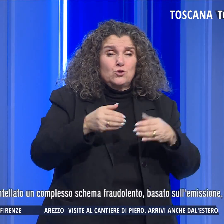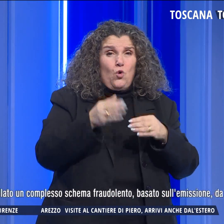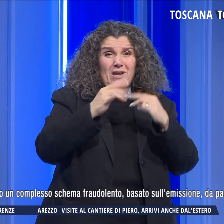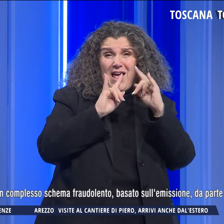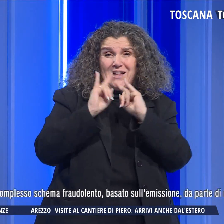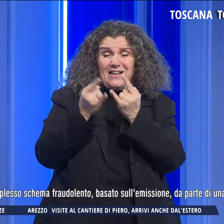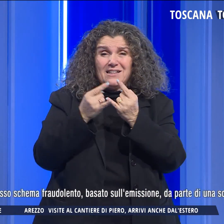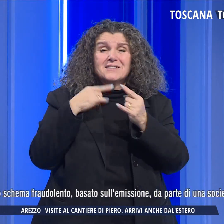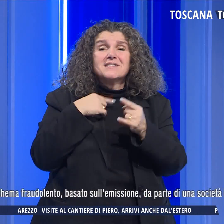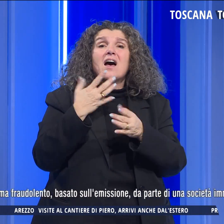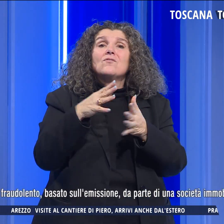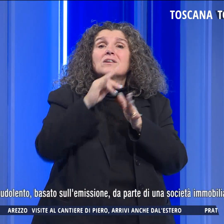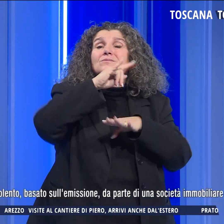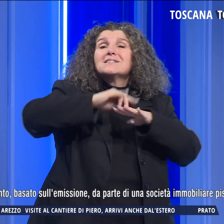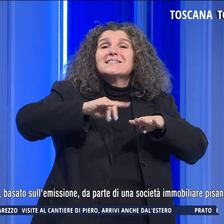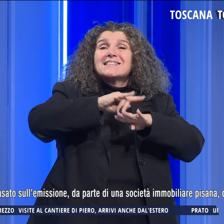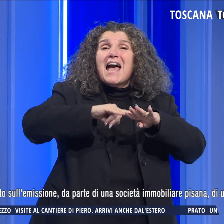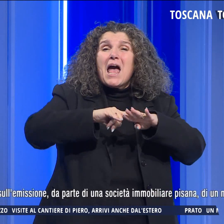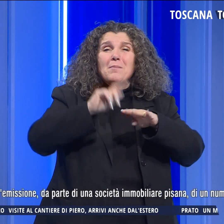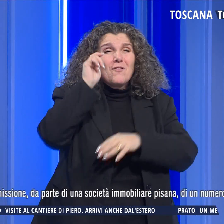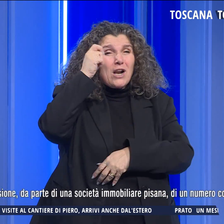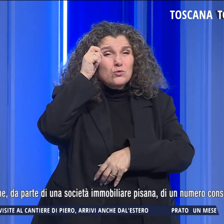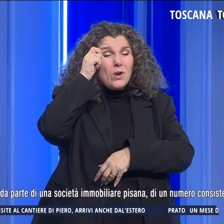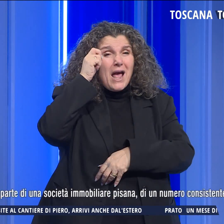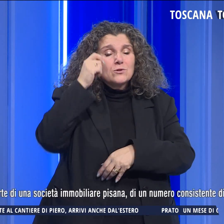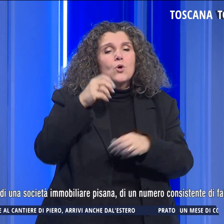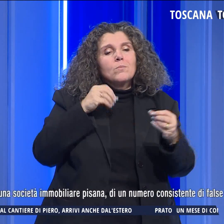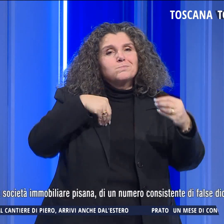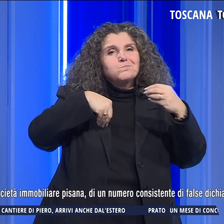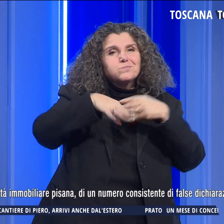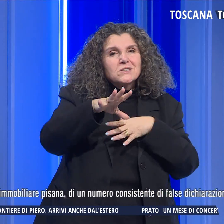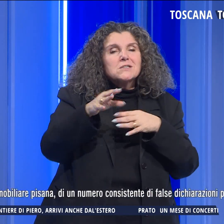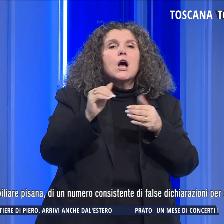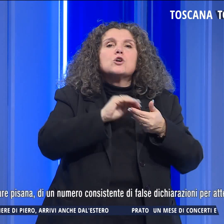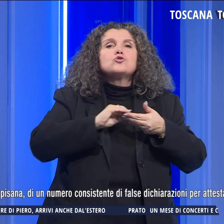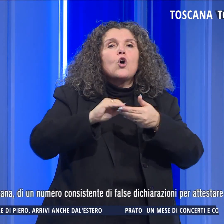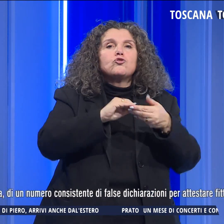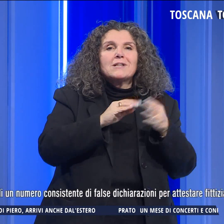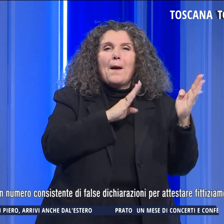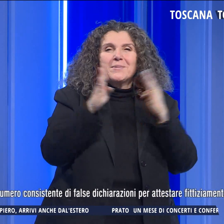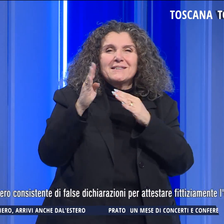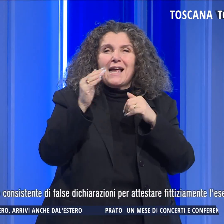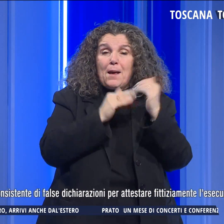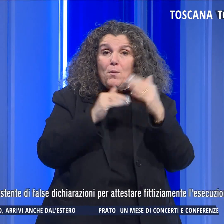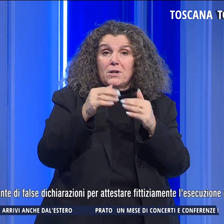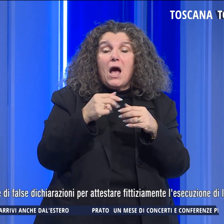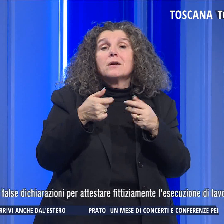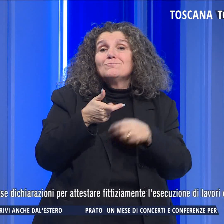schema fraudolento basato sull'emissione da parte di una società immobiliare pisana di un numero